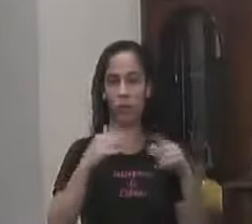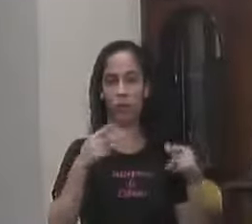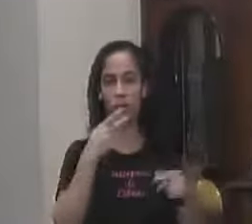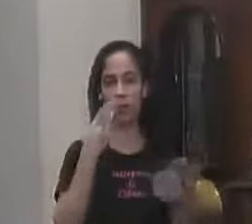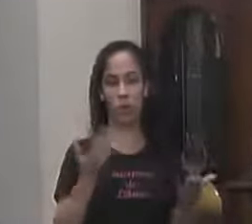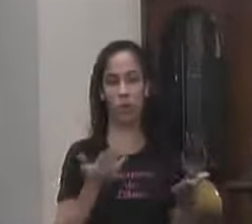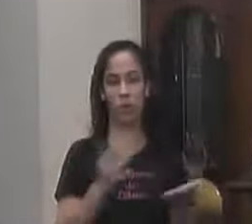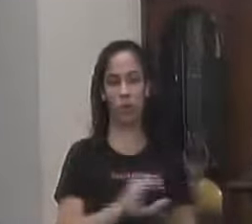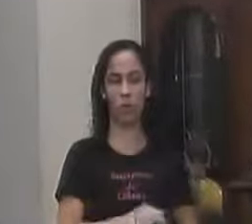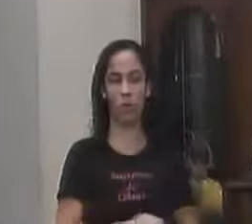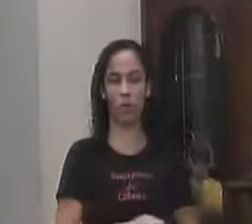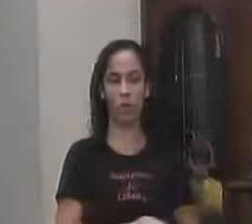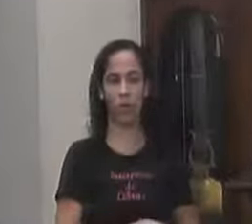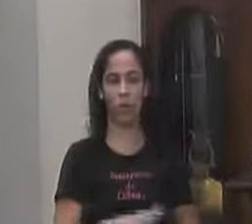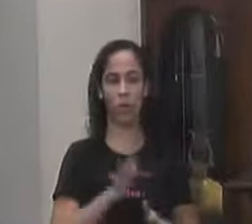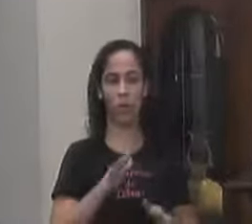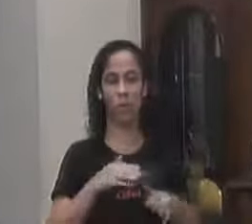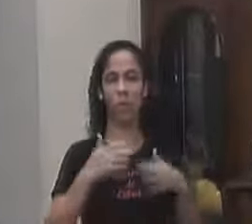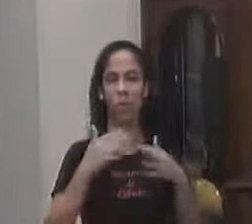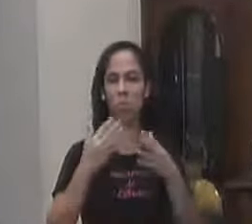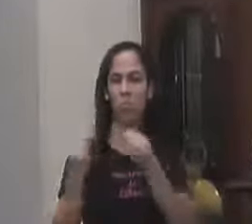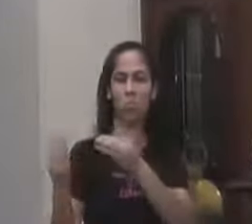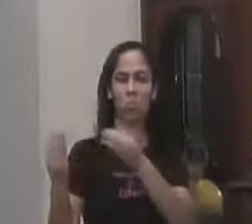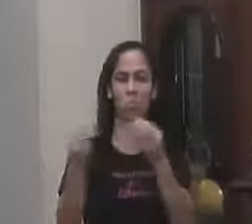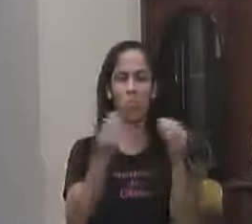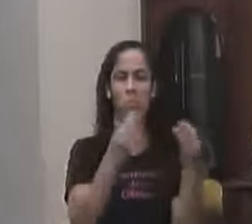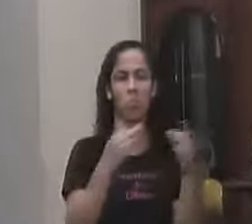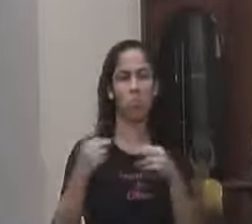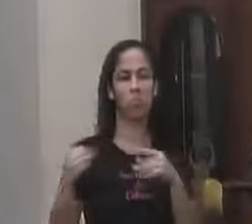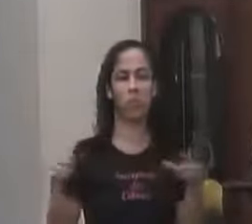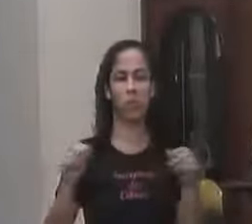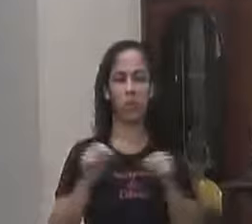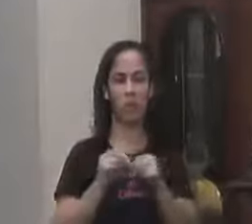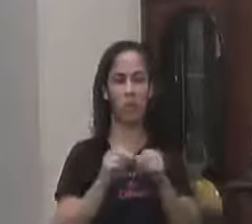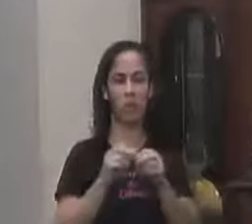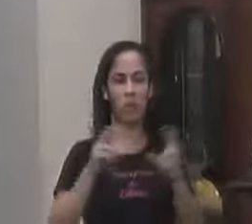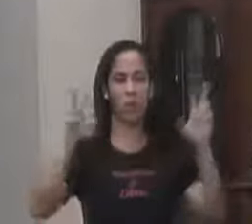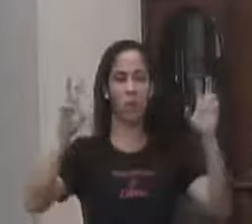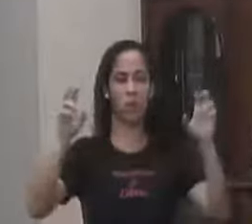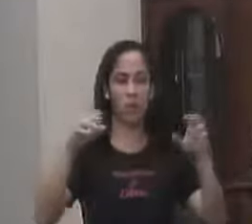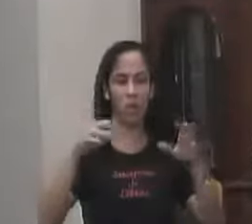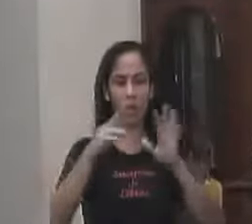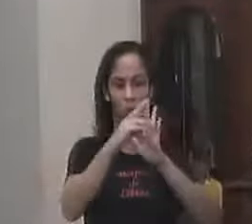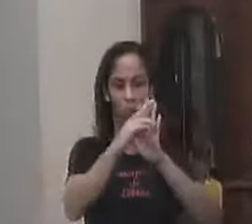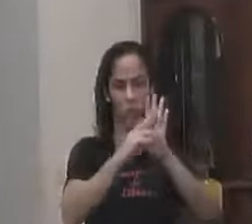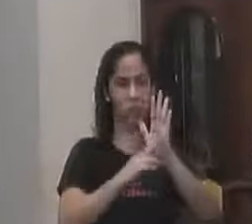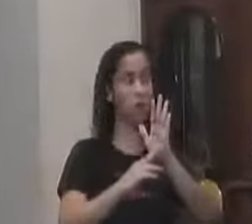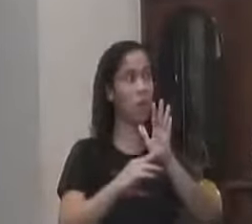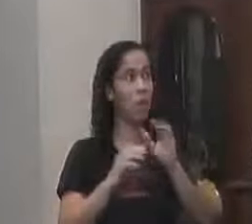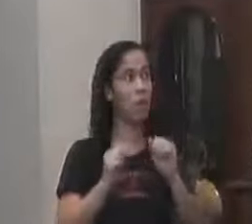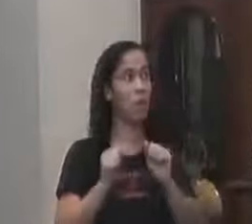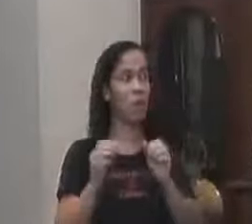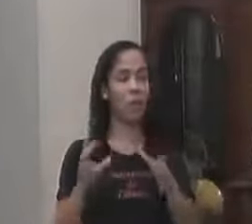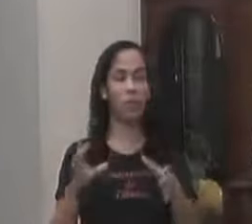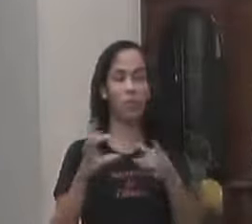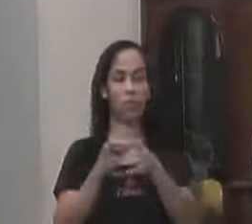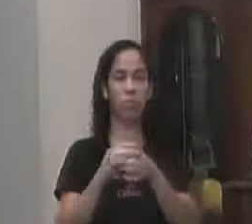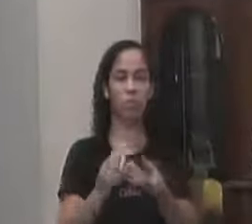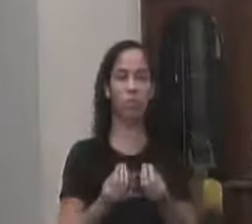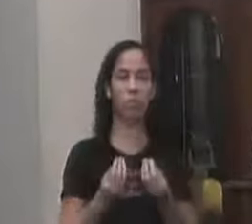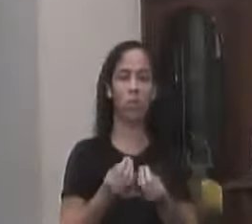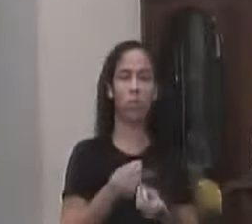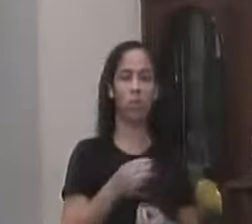Mas as diversas Obras citadas Relacionadas Que a gente pode relacionar